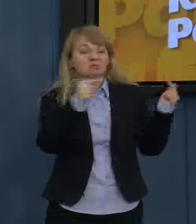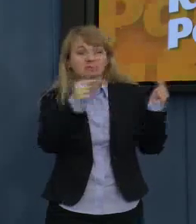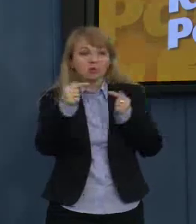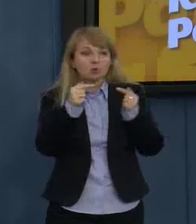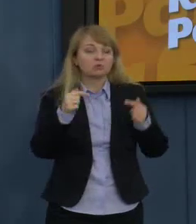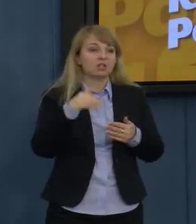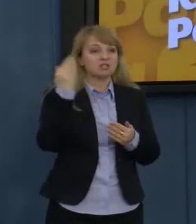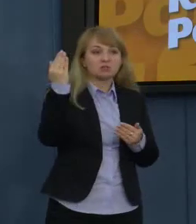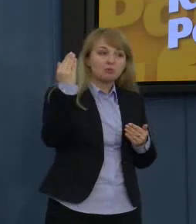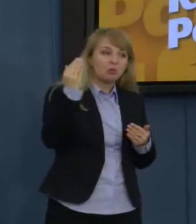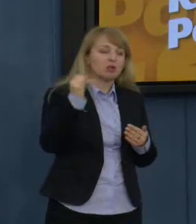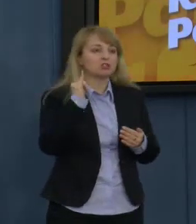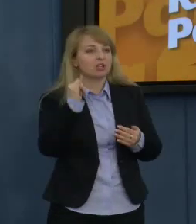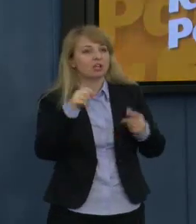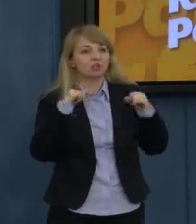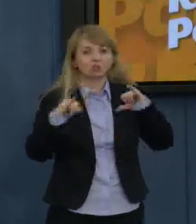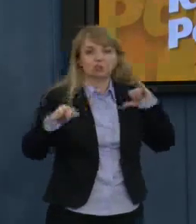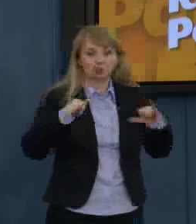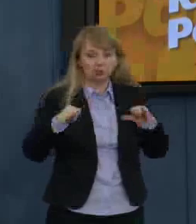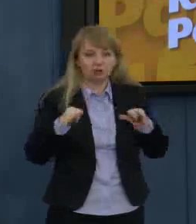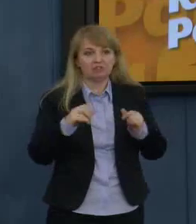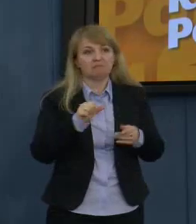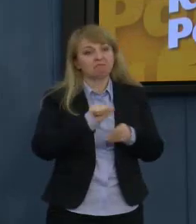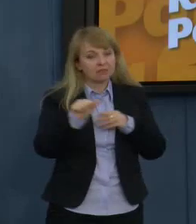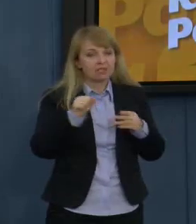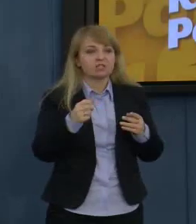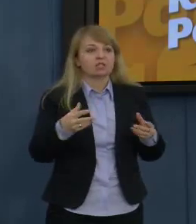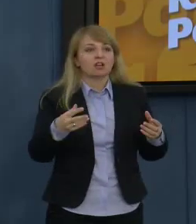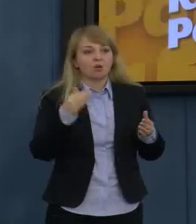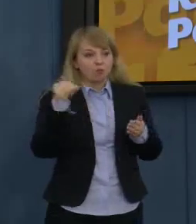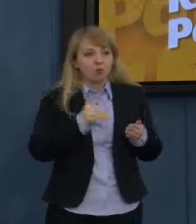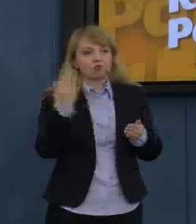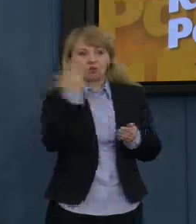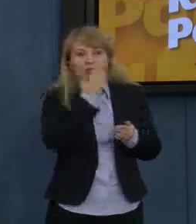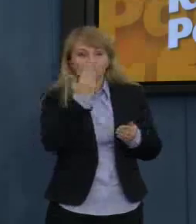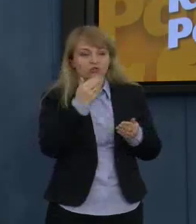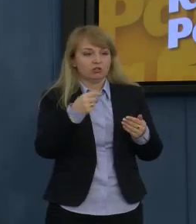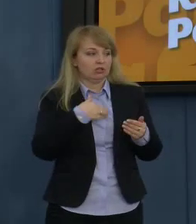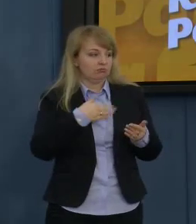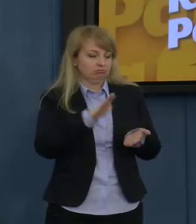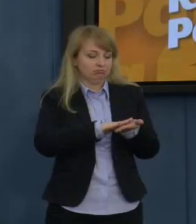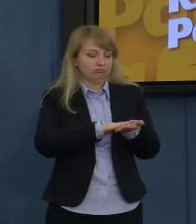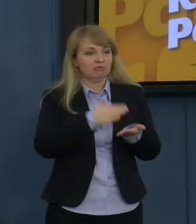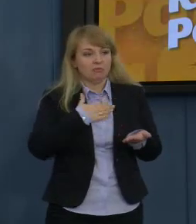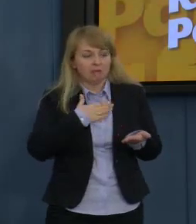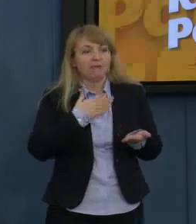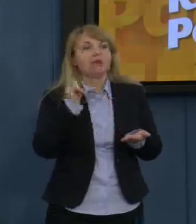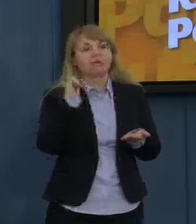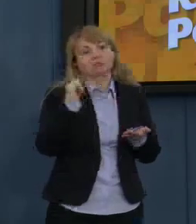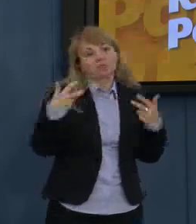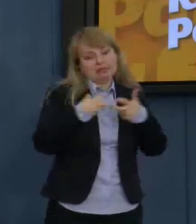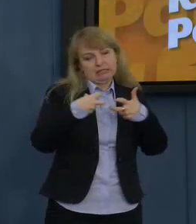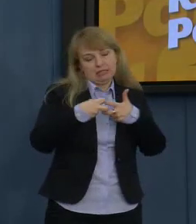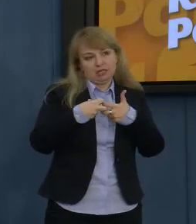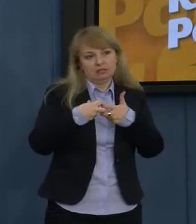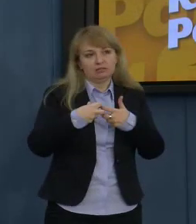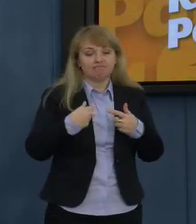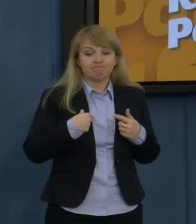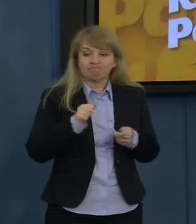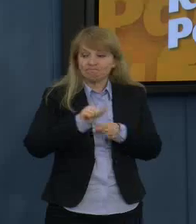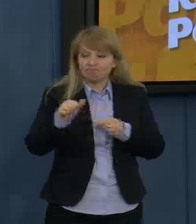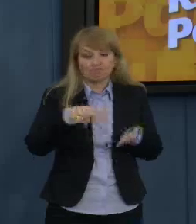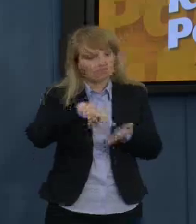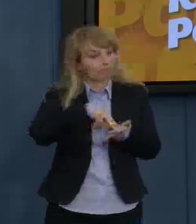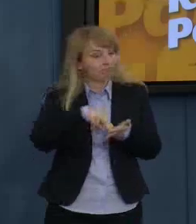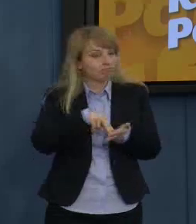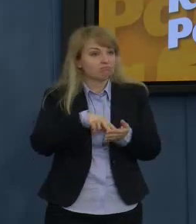Mam go tutaj przy sobie, on też jest dostępny w internecie. I budzi on nasz ogromny niepokój. Otóż